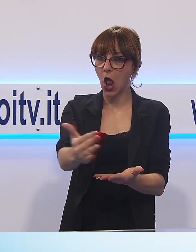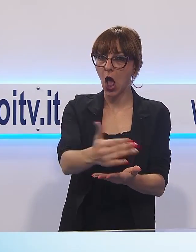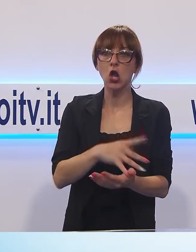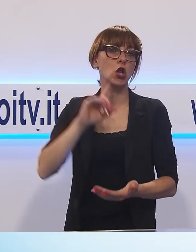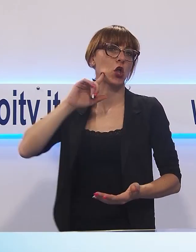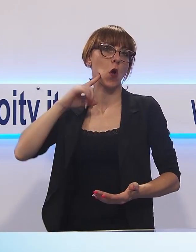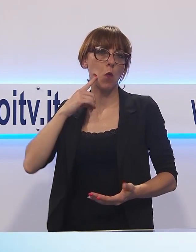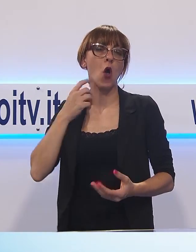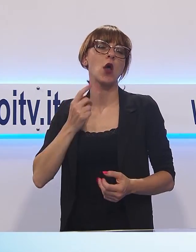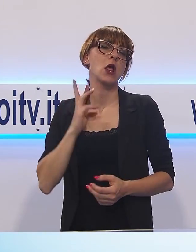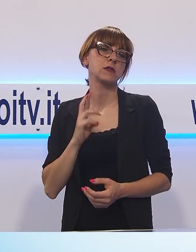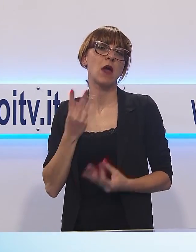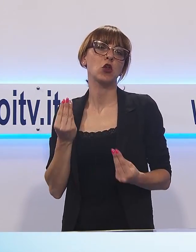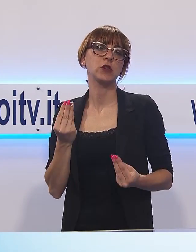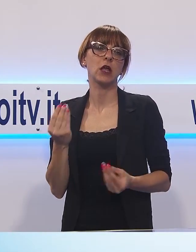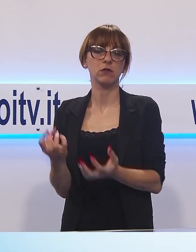anche tanti metodi accesi.